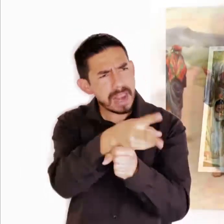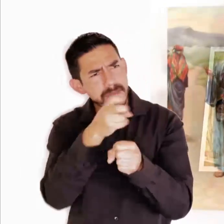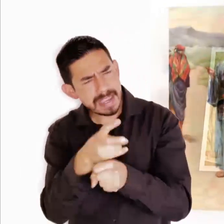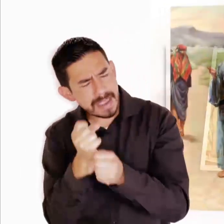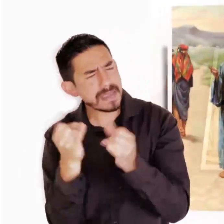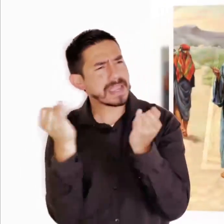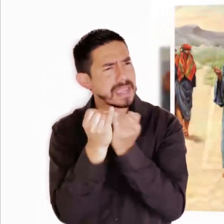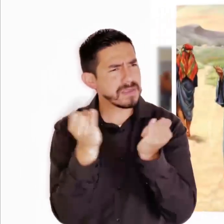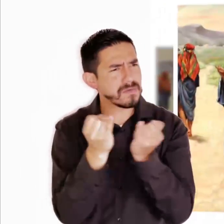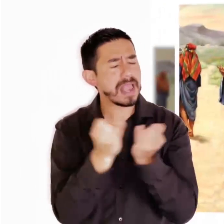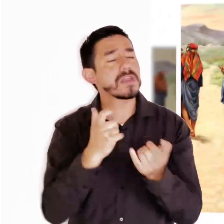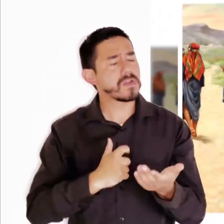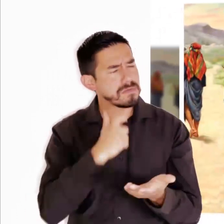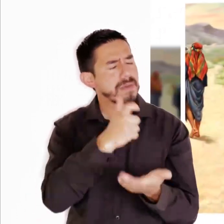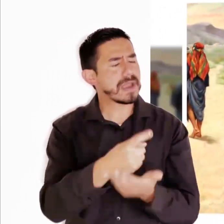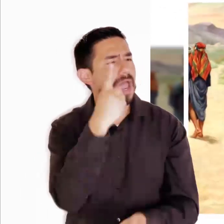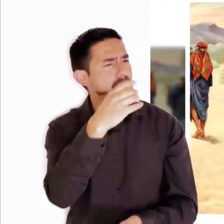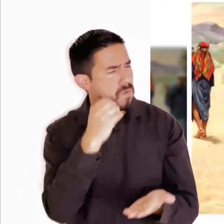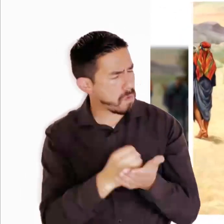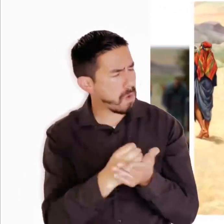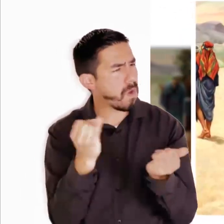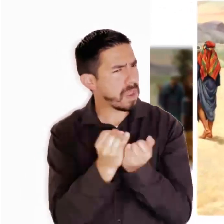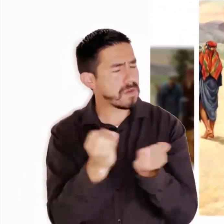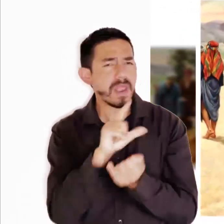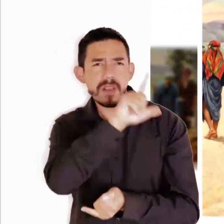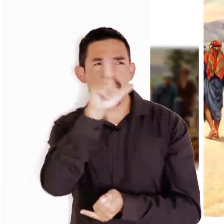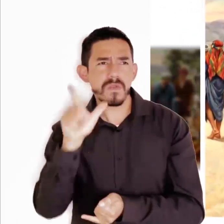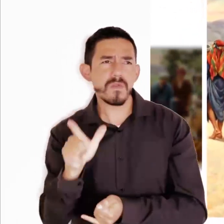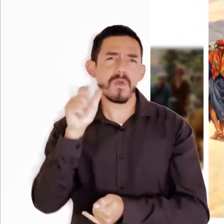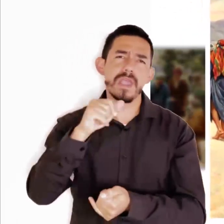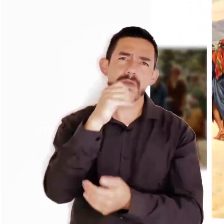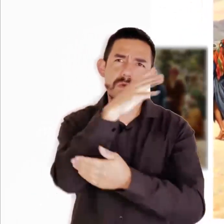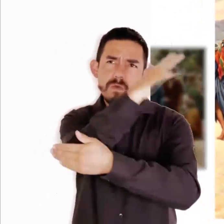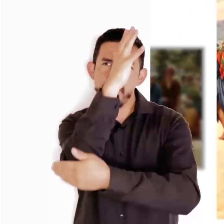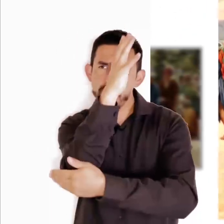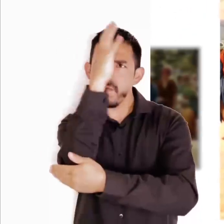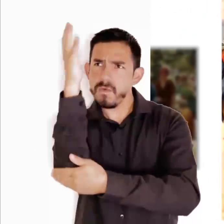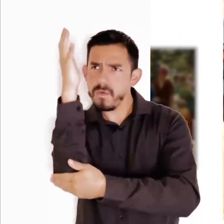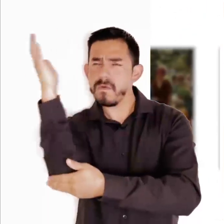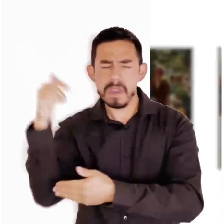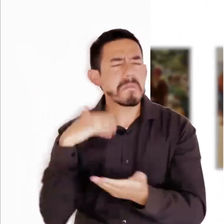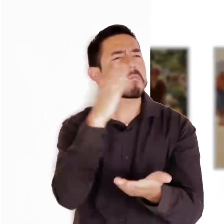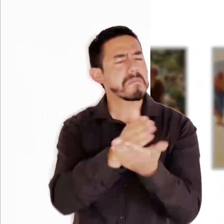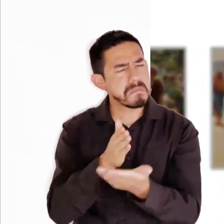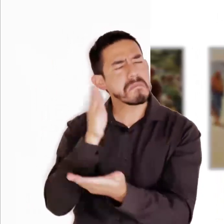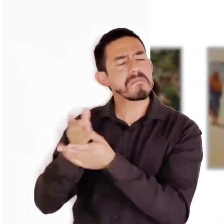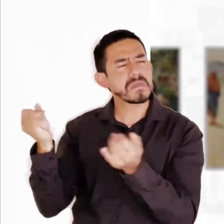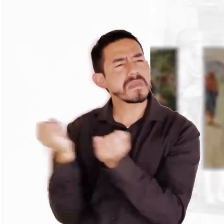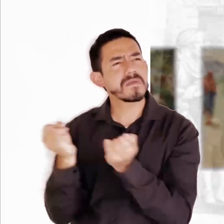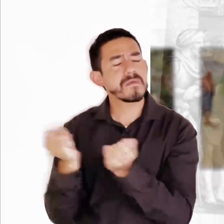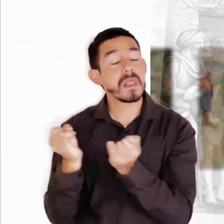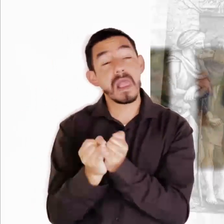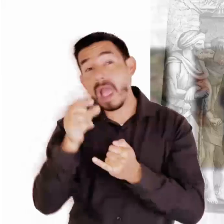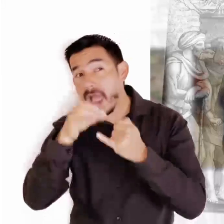dijo, Vayan también ustedes a mi viña y les pagaré lo que sea justo. Salió de nuevo a mediodía y a media tarde e hizo lo mismo.